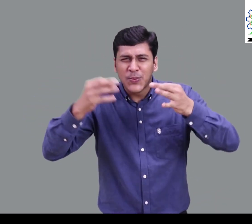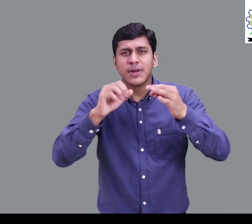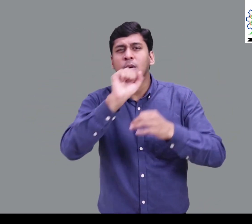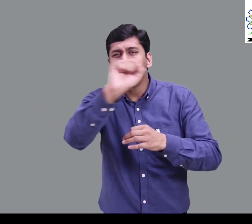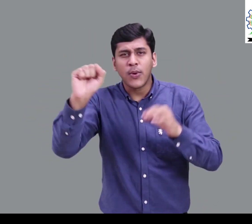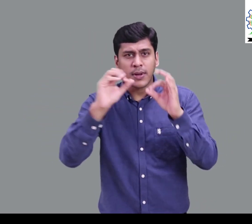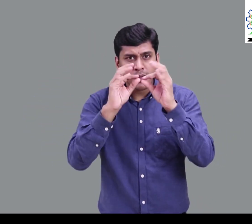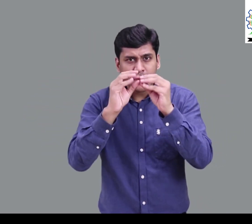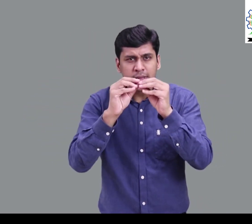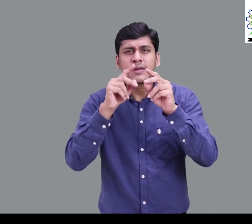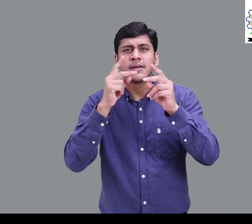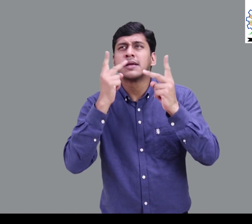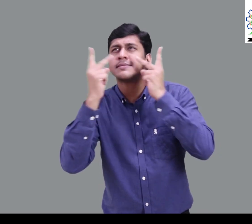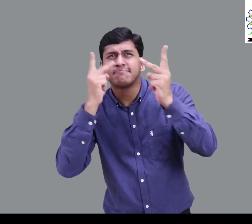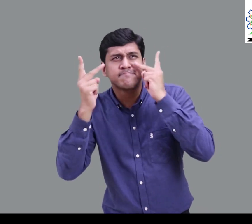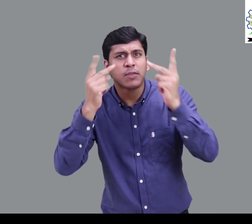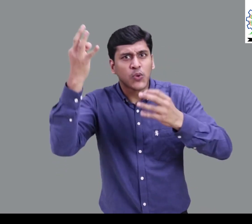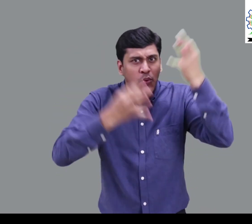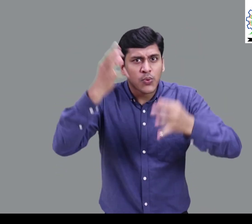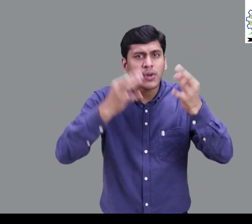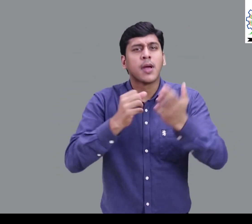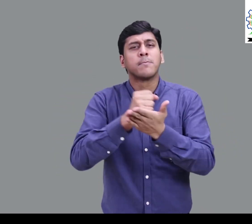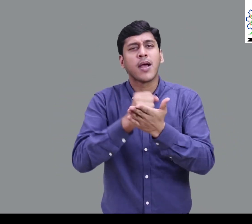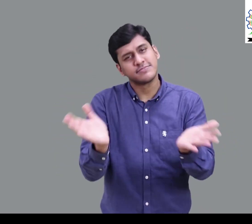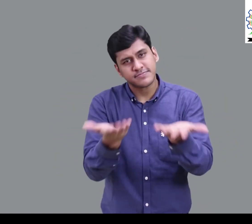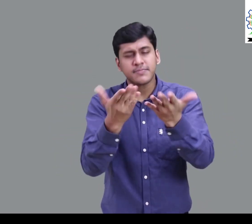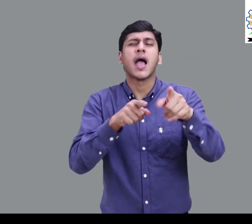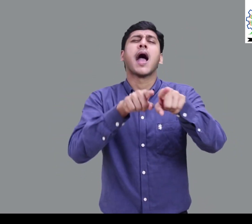नामों से अभ्यास कर सकते हैं उधारन